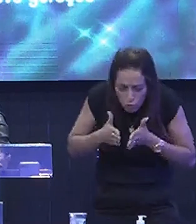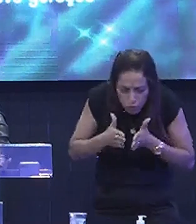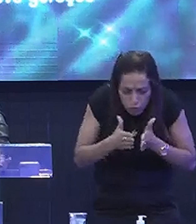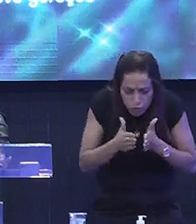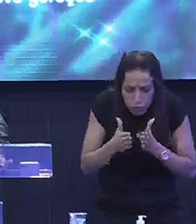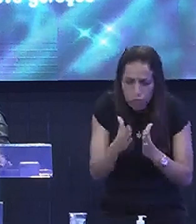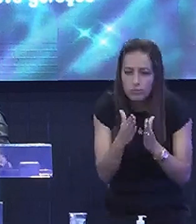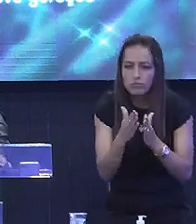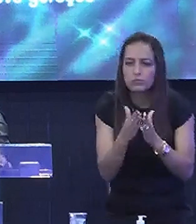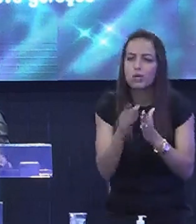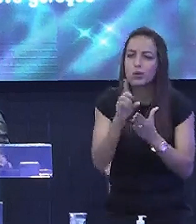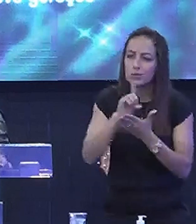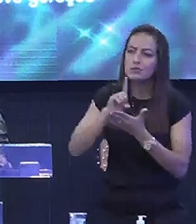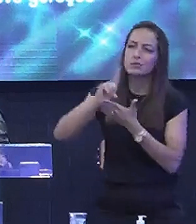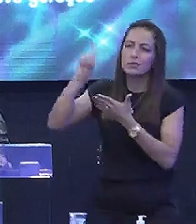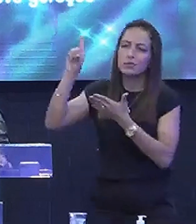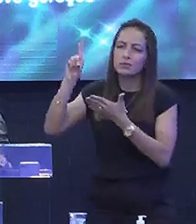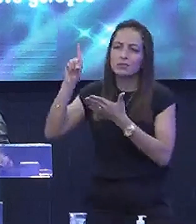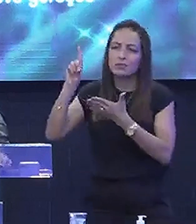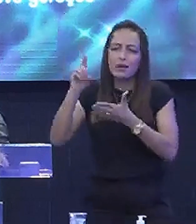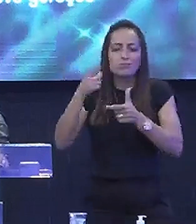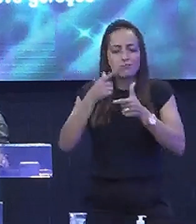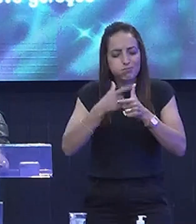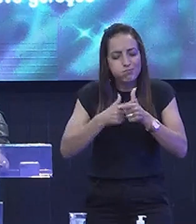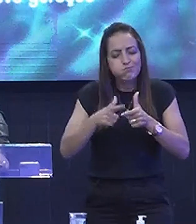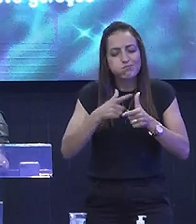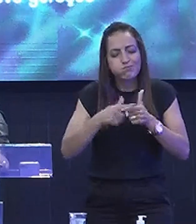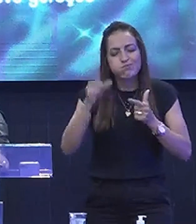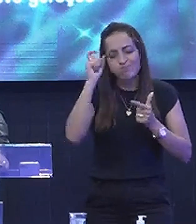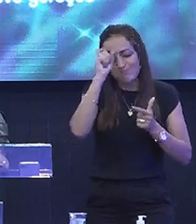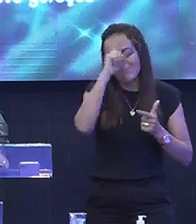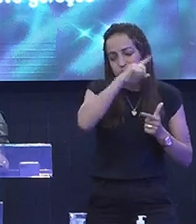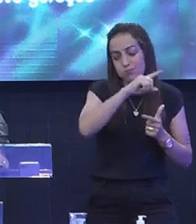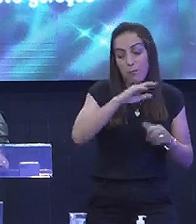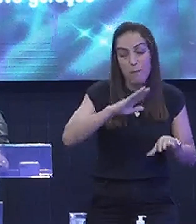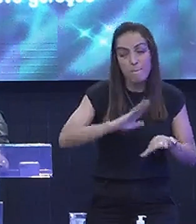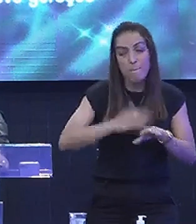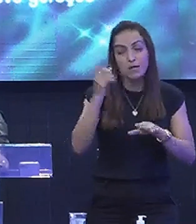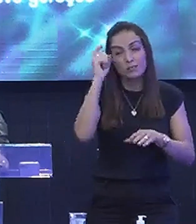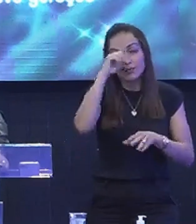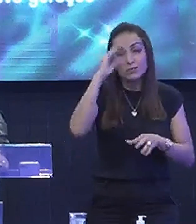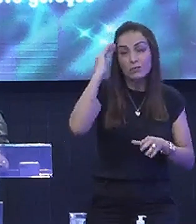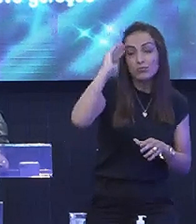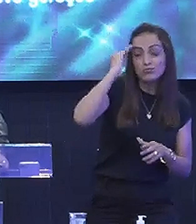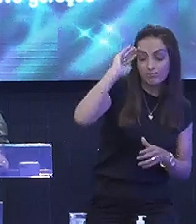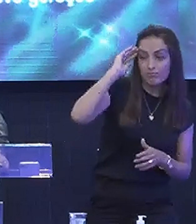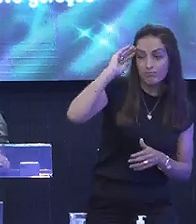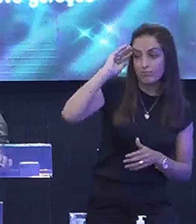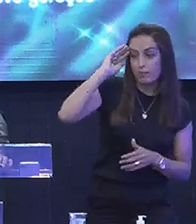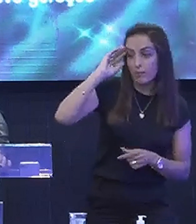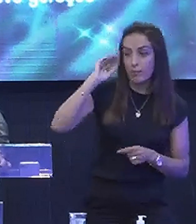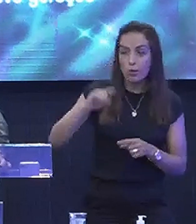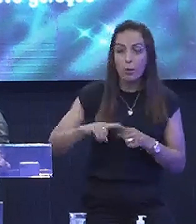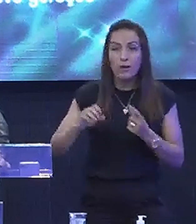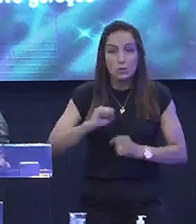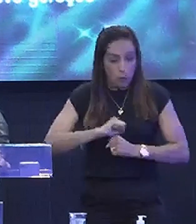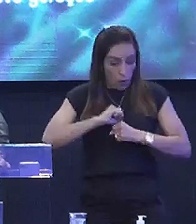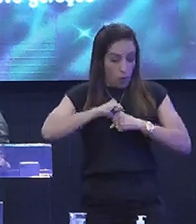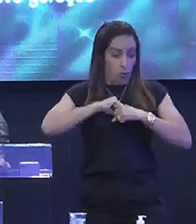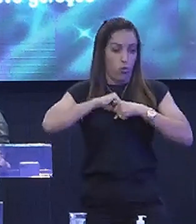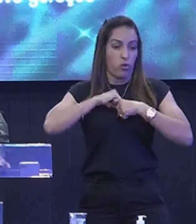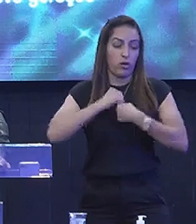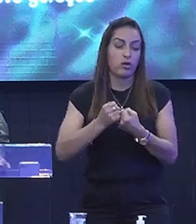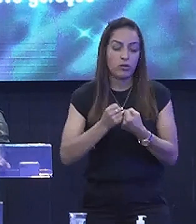é o mesmo Deus Que está No vale O mais Difícil Que seja Entender O mais Horrível Que